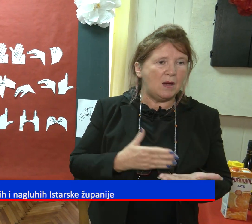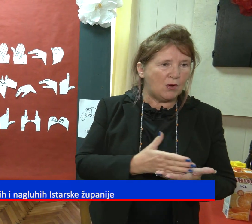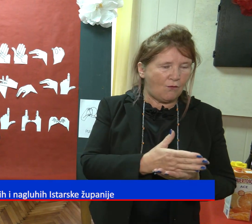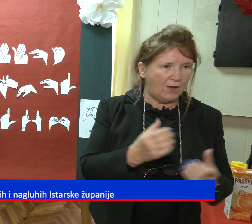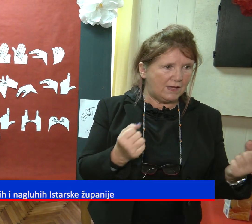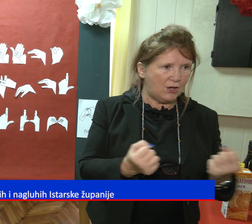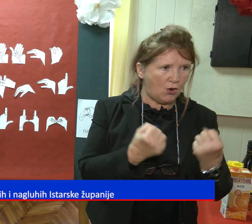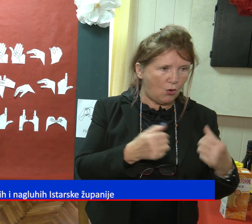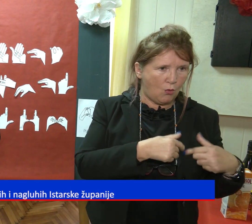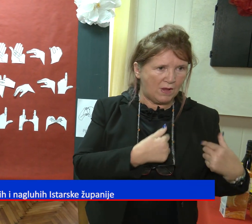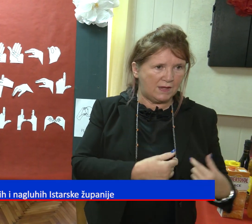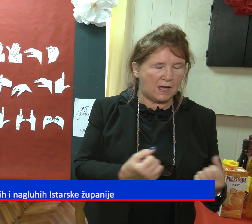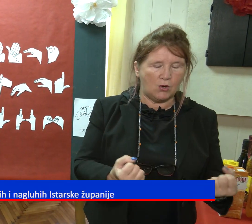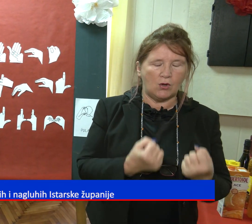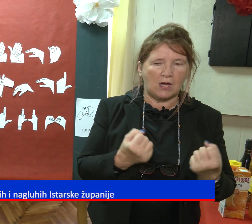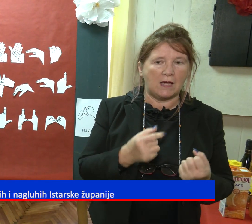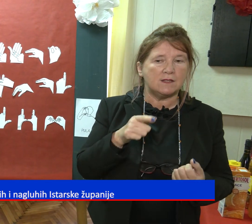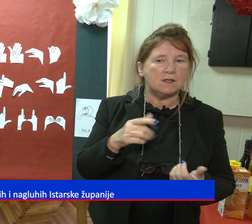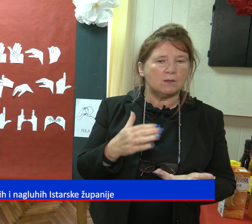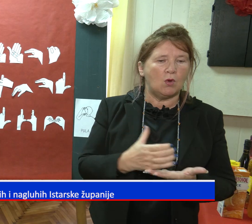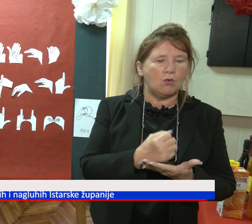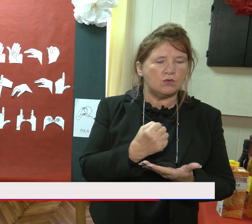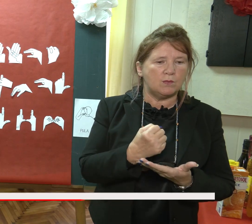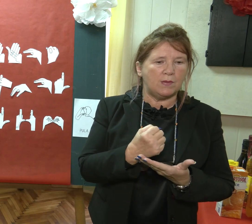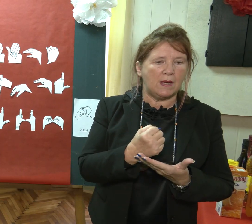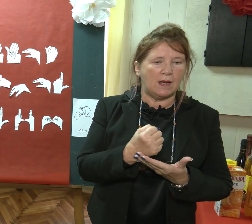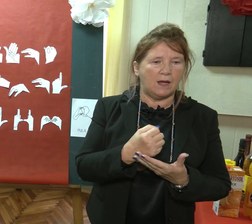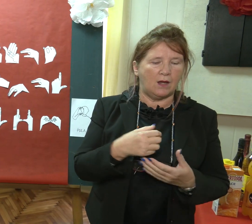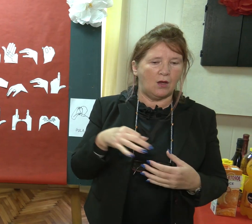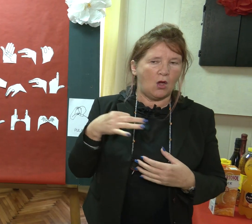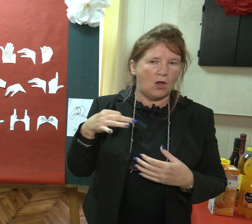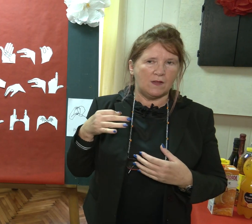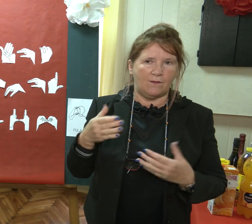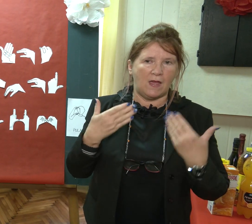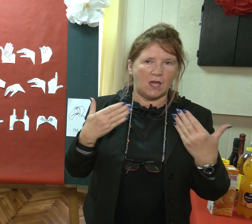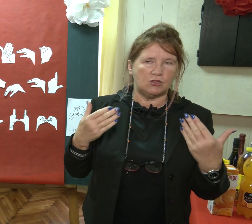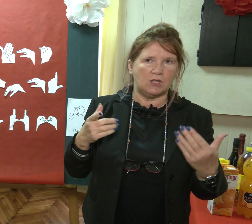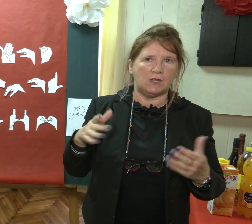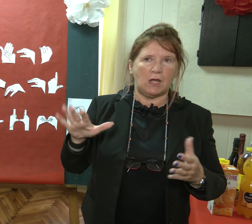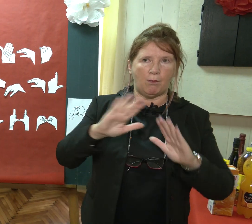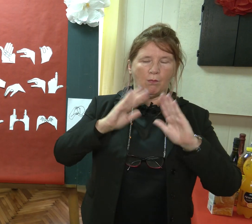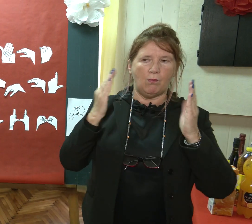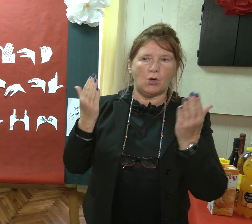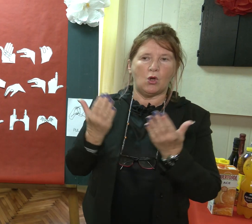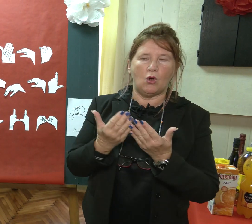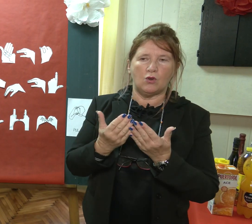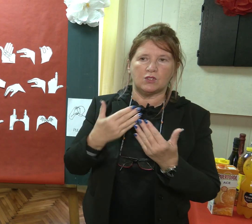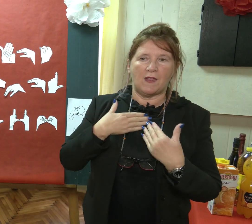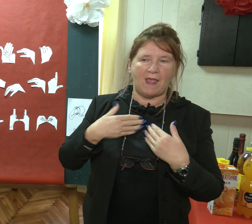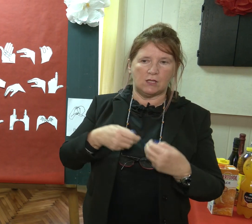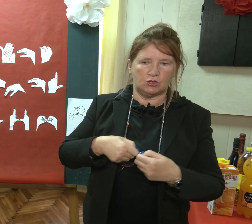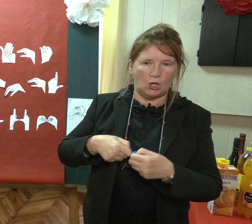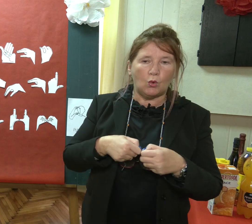akciji. Ovdje smo uspjeli osvježiti prostore, urediti prostore naše